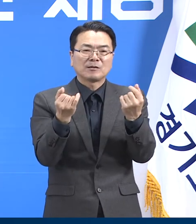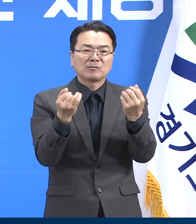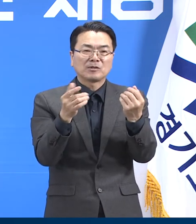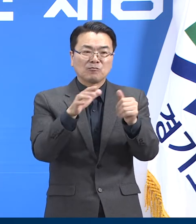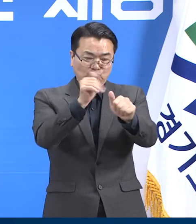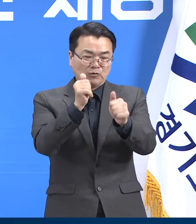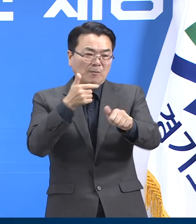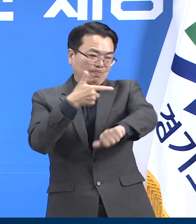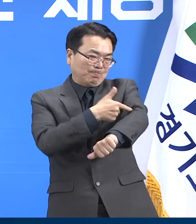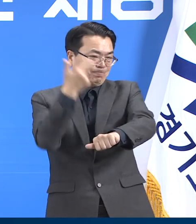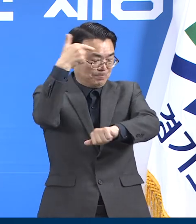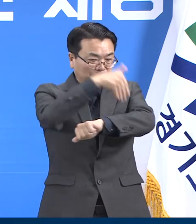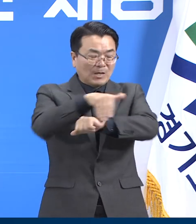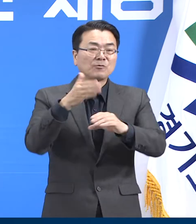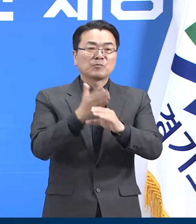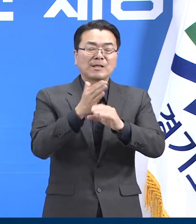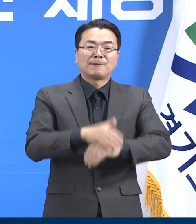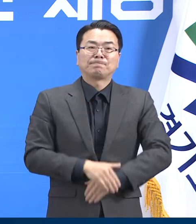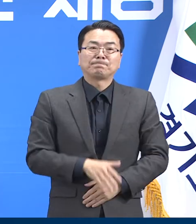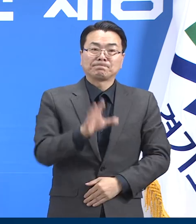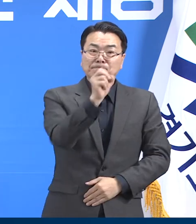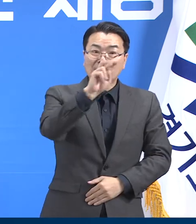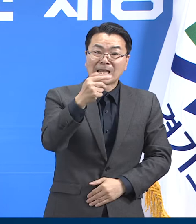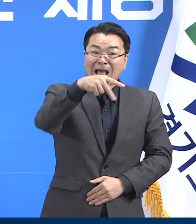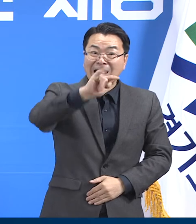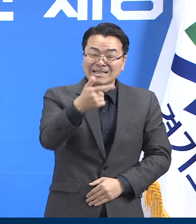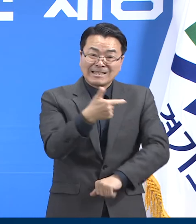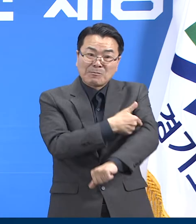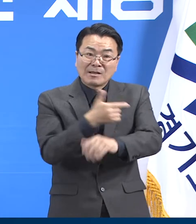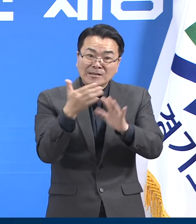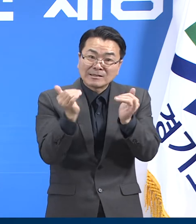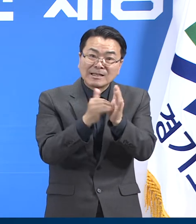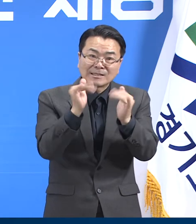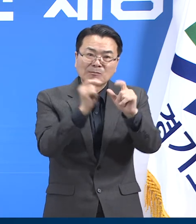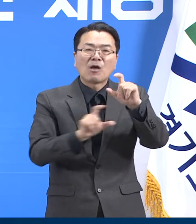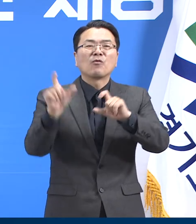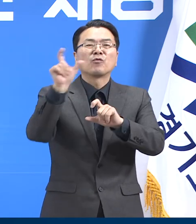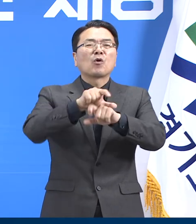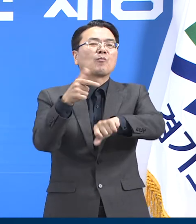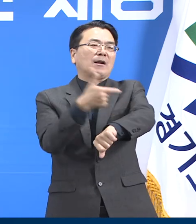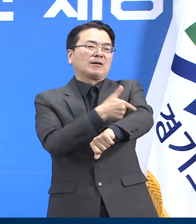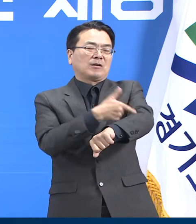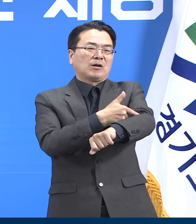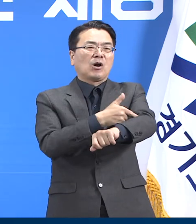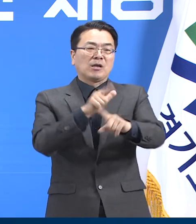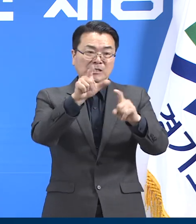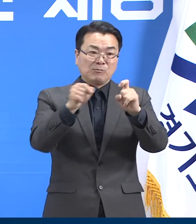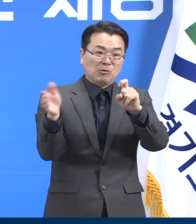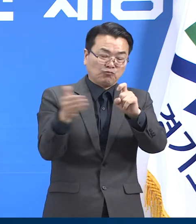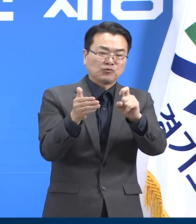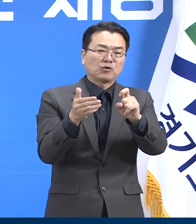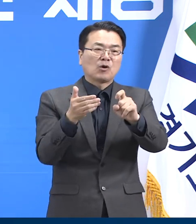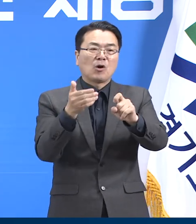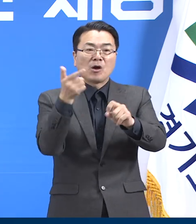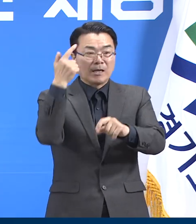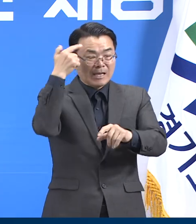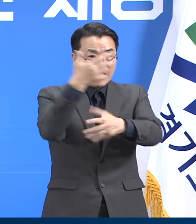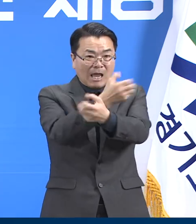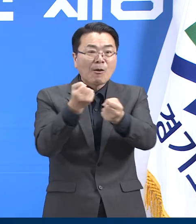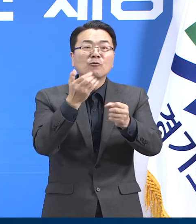먼저 얀센 백신 접종자는 10월 28일부터 사전 예약을 진행 중이며 11월 8일부터 접종 예정입니다.